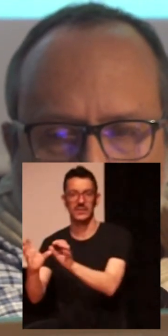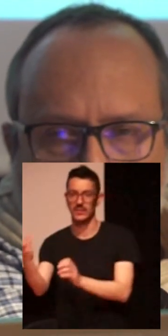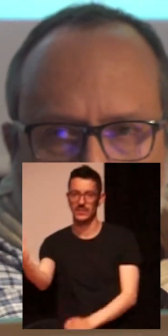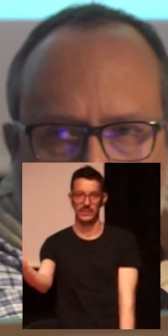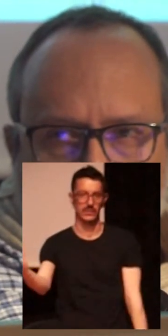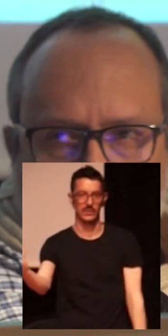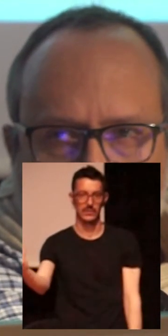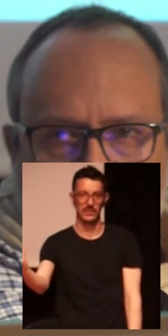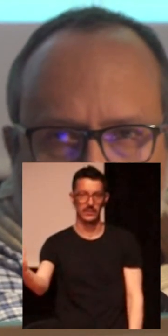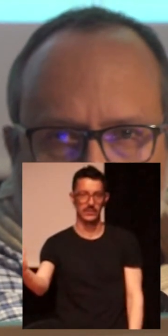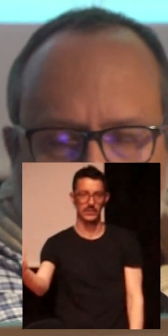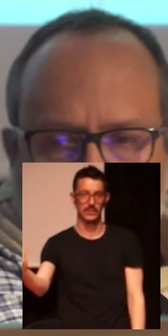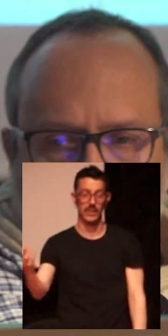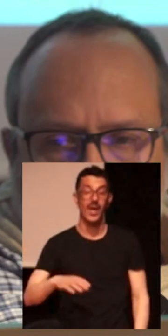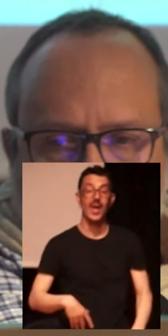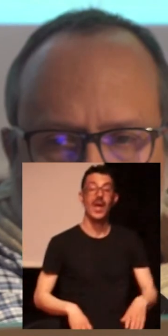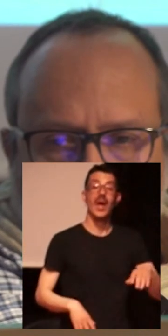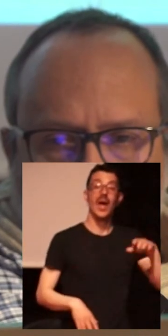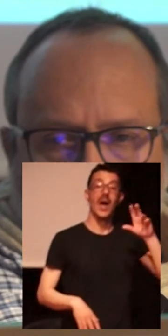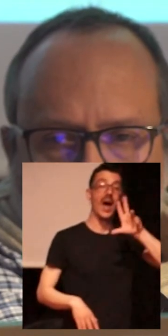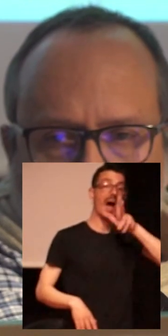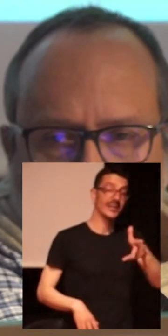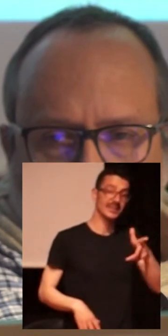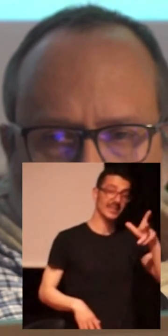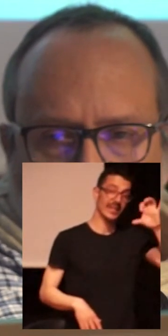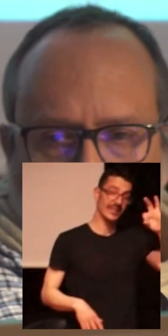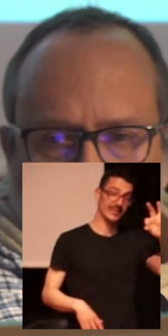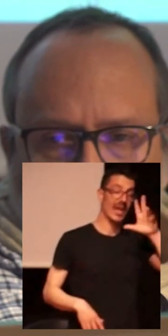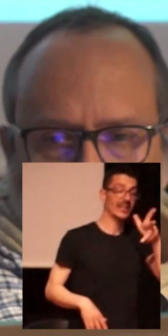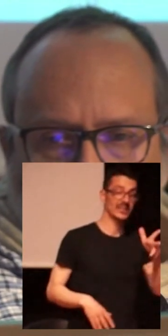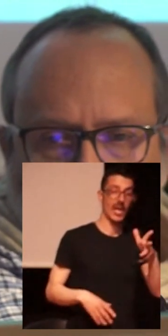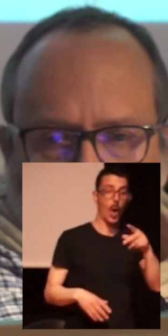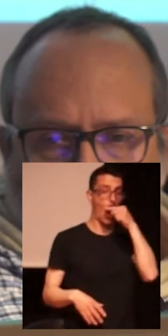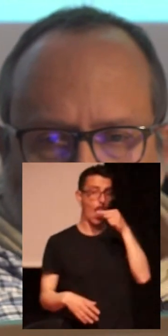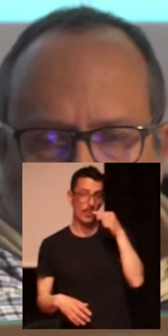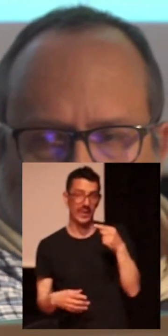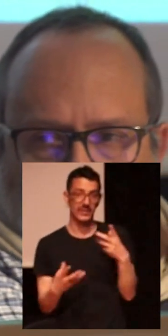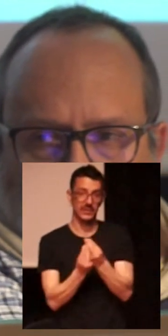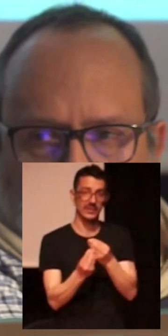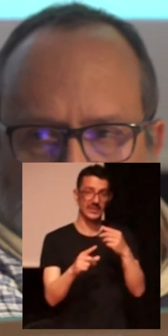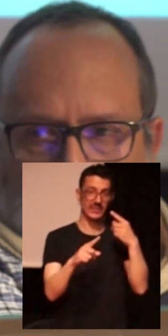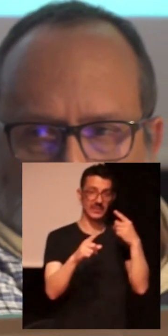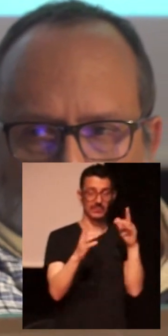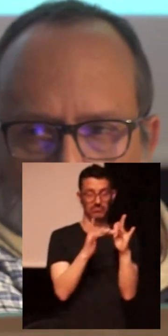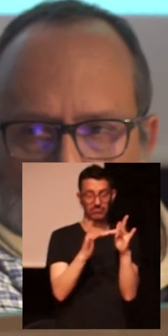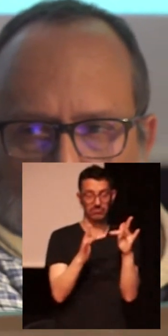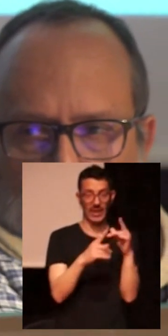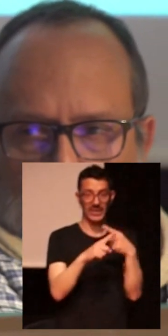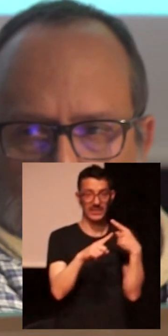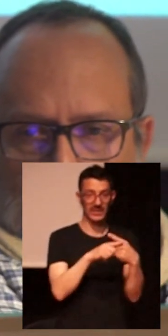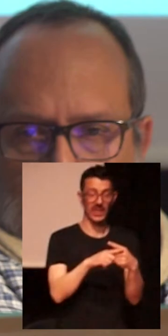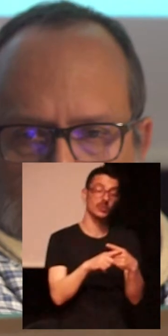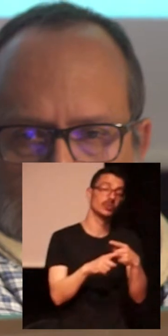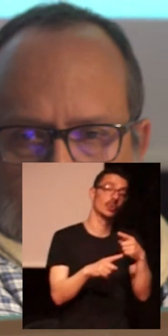Dejemos de hablar de HSH en general y visibilicemos las realidades que contempla este acrónimo.